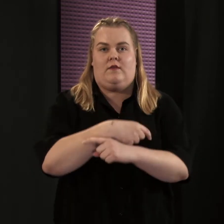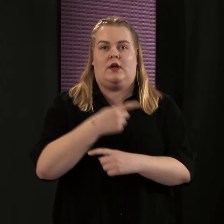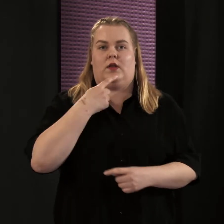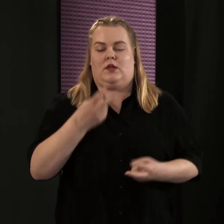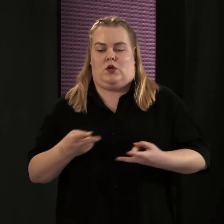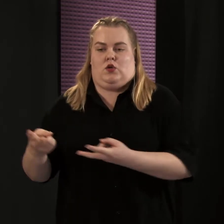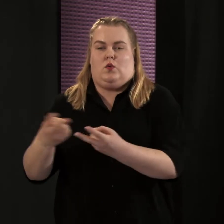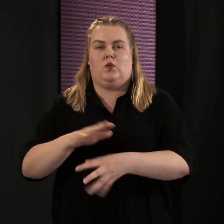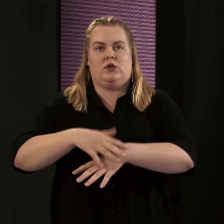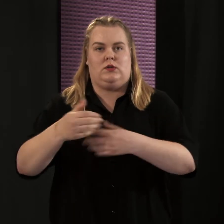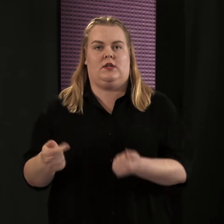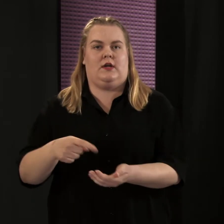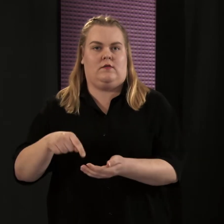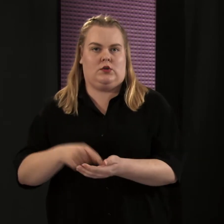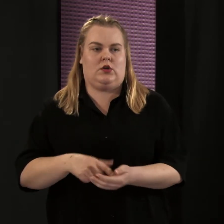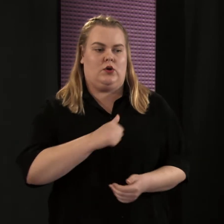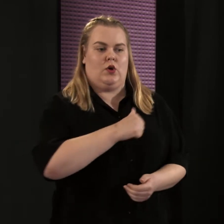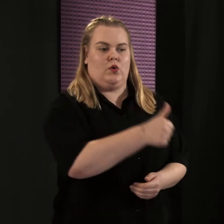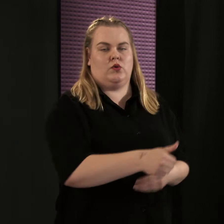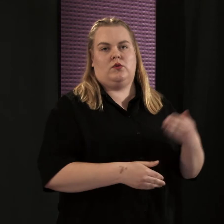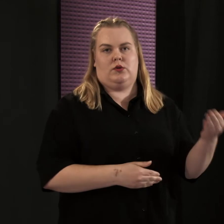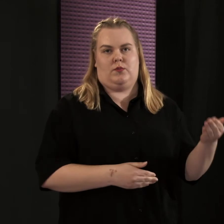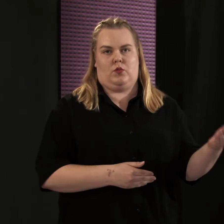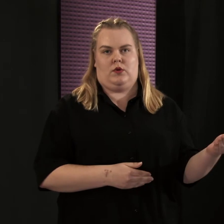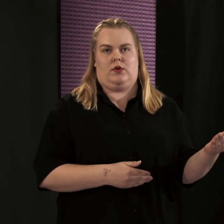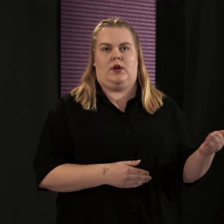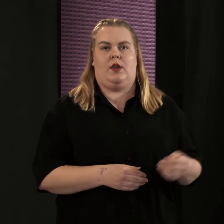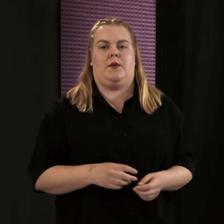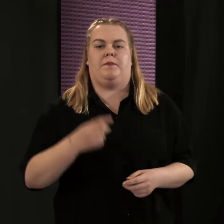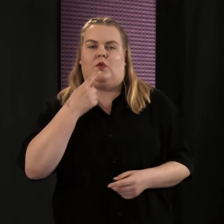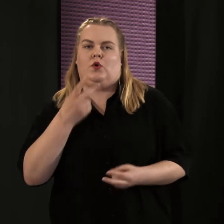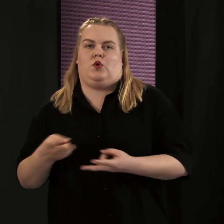terveyskeskuksesta yksityiselle puolelle julkisen palvelun hinnalla.